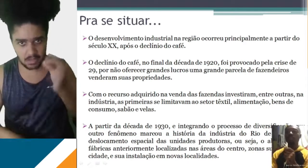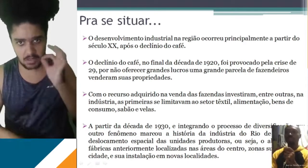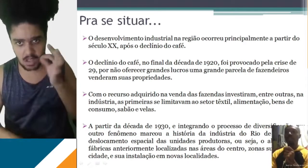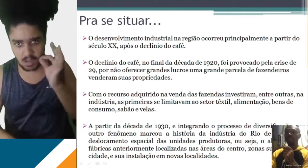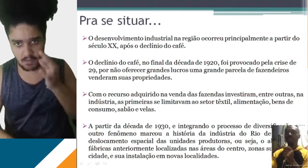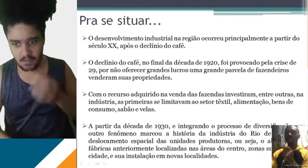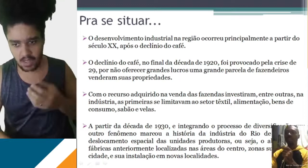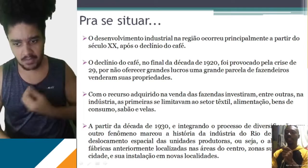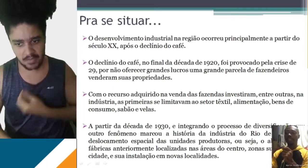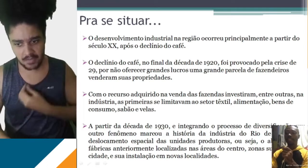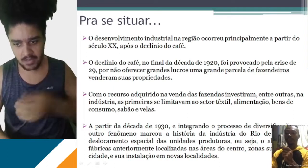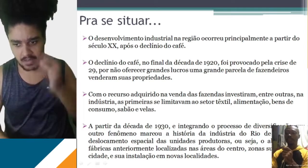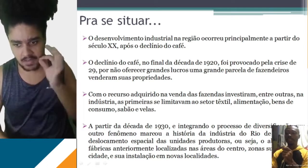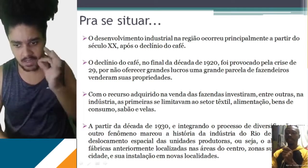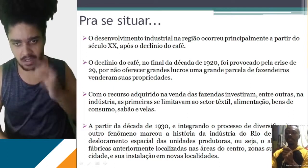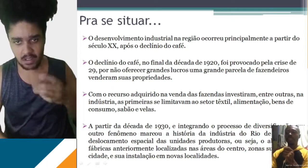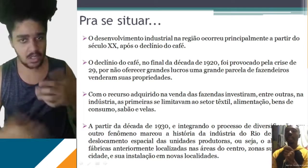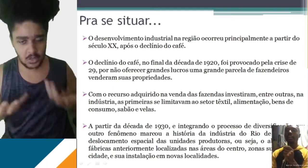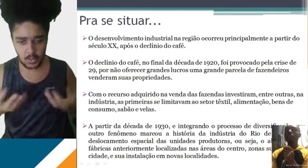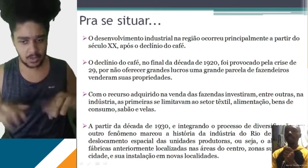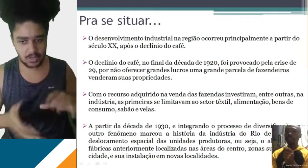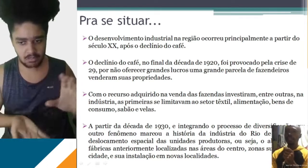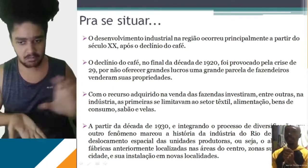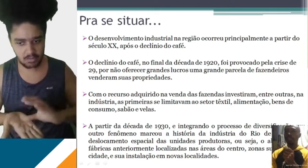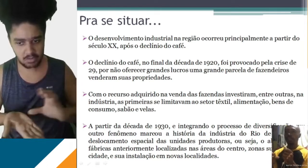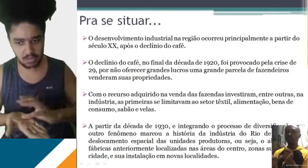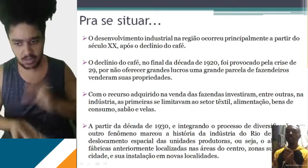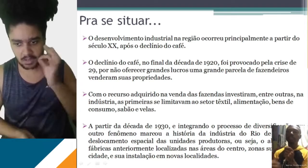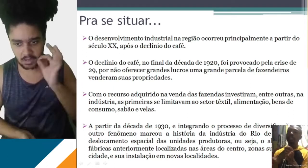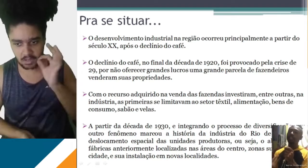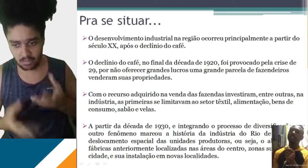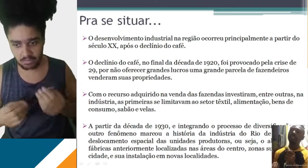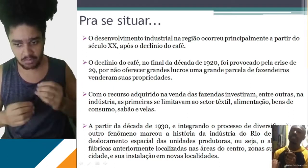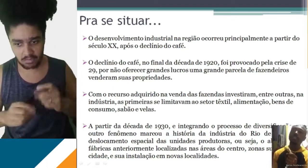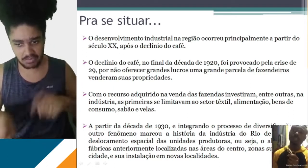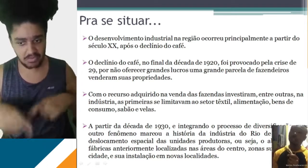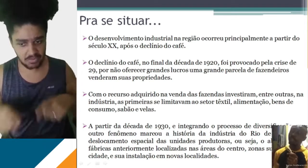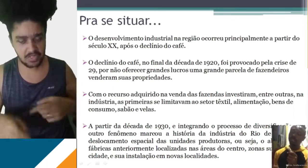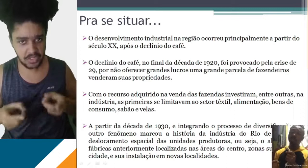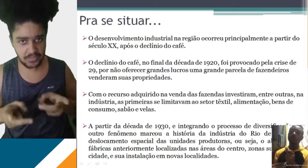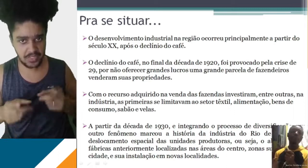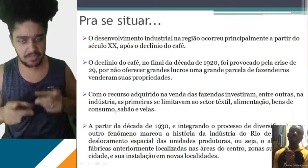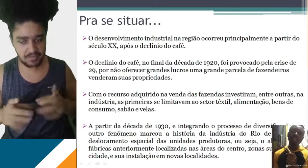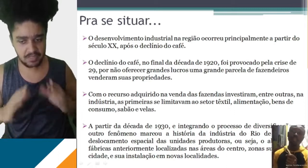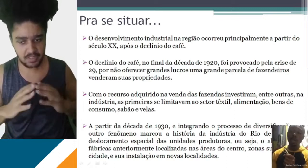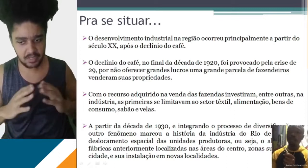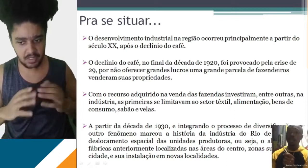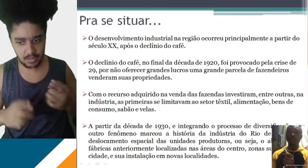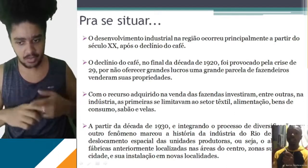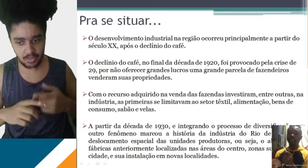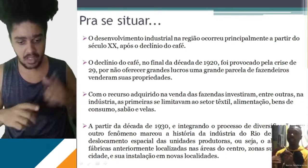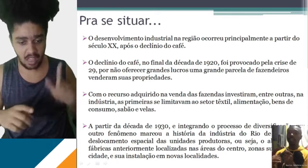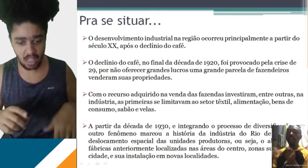produzir isso, não queiram mais, como pode dizer assim, tentar lucrar em cima disso. Então grande parcela desses fazendeiros, eles vão vender suas propriedades,